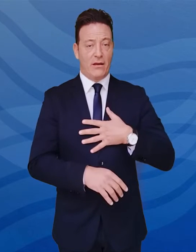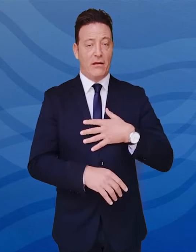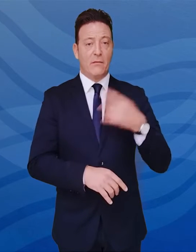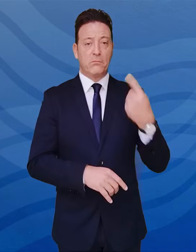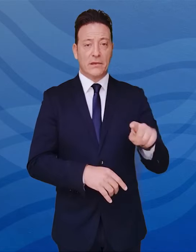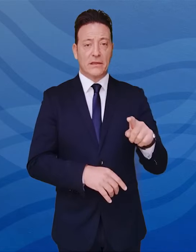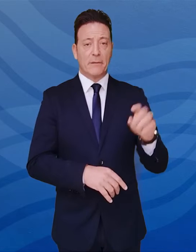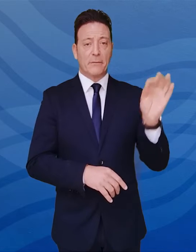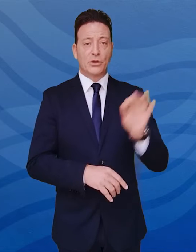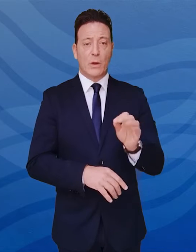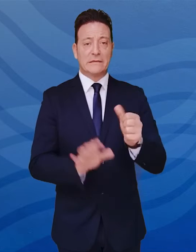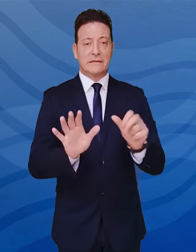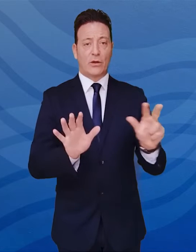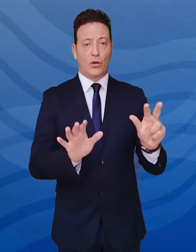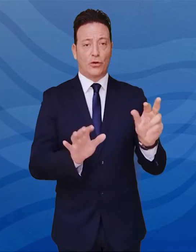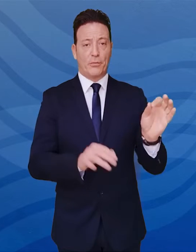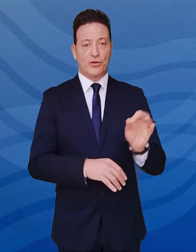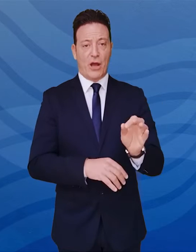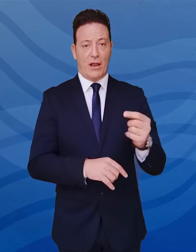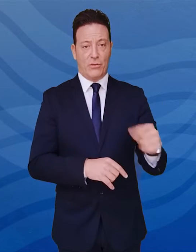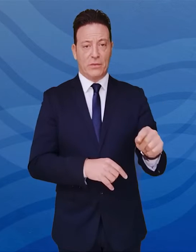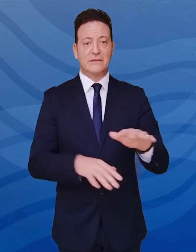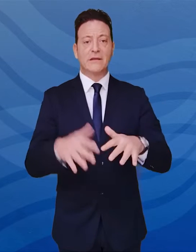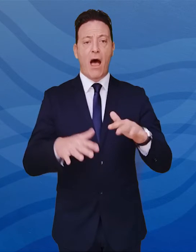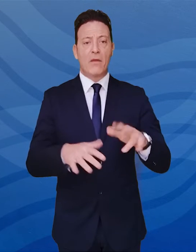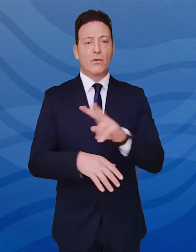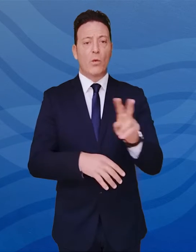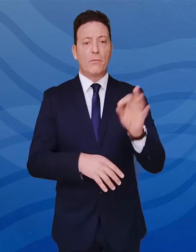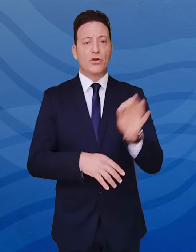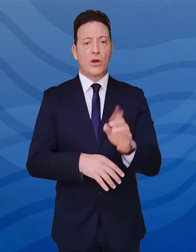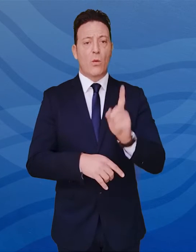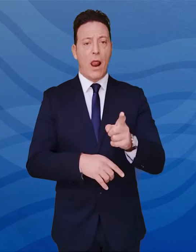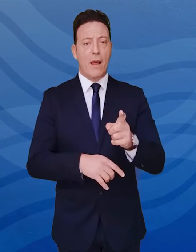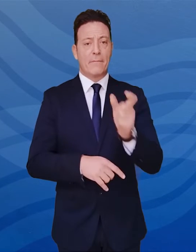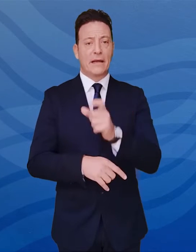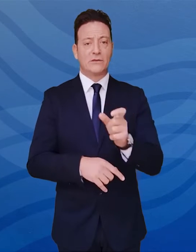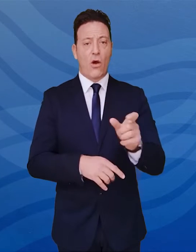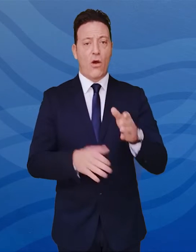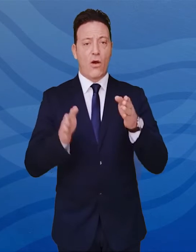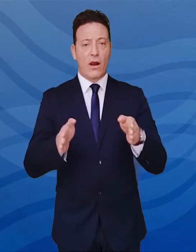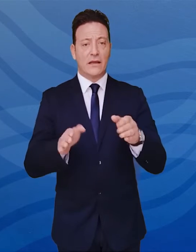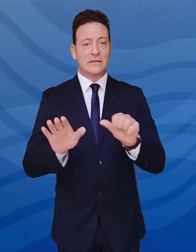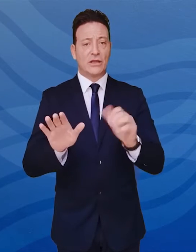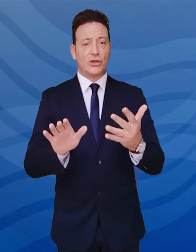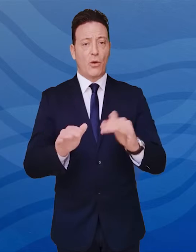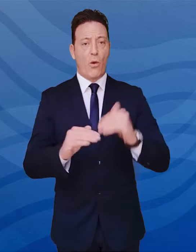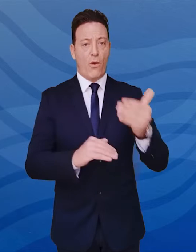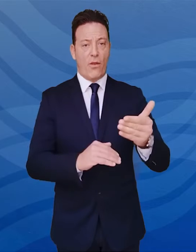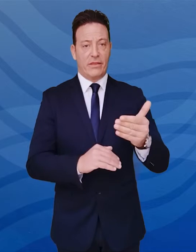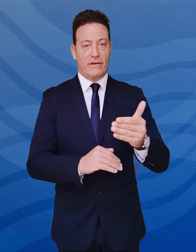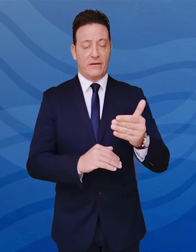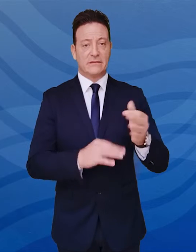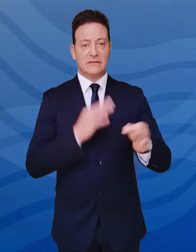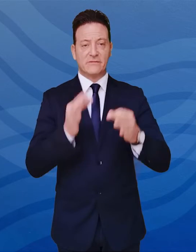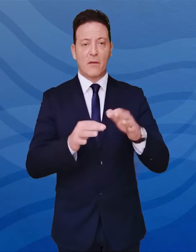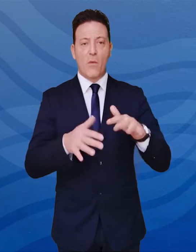68%, mentre stabile al 22% l'interessamento degli ultra 65 anni, segno